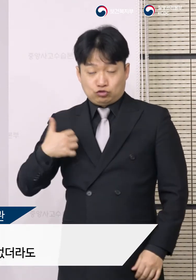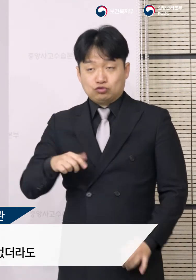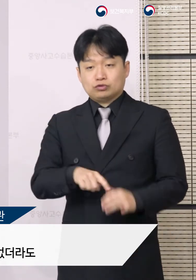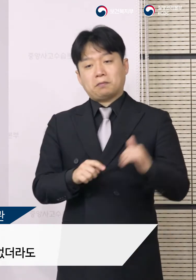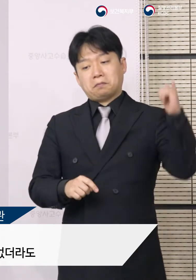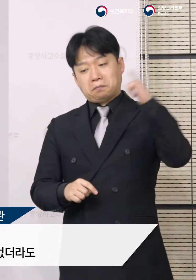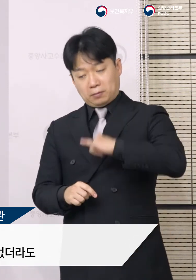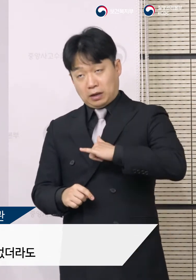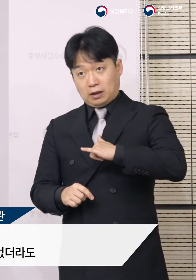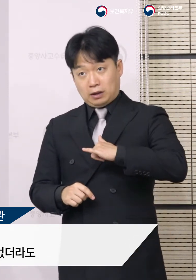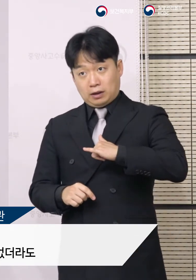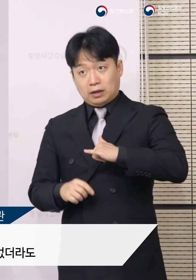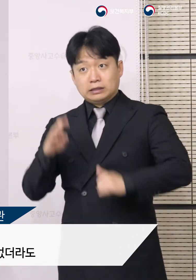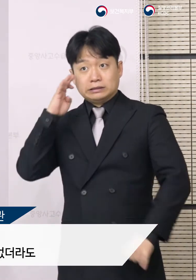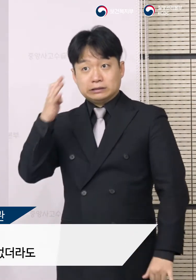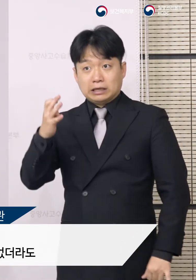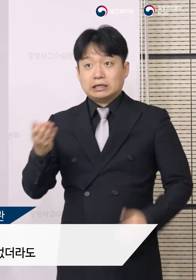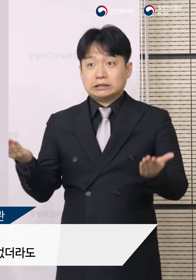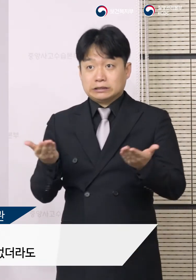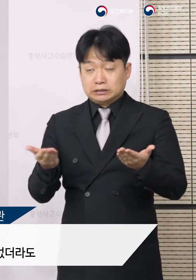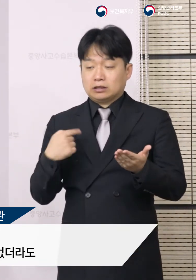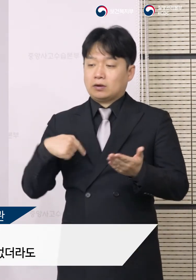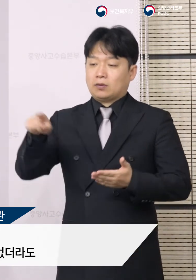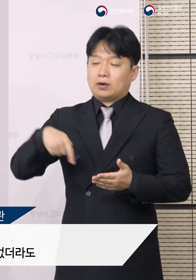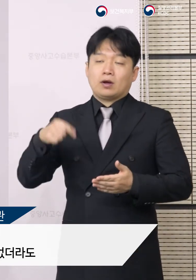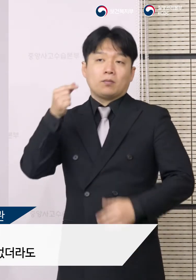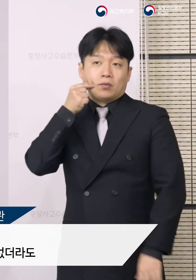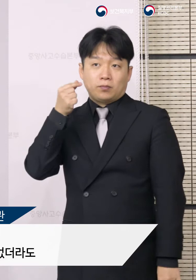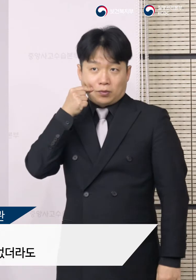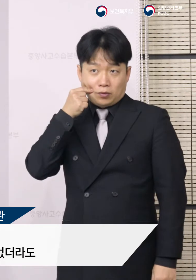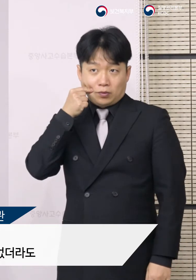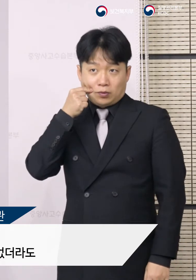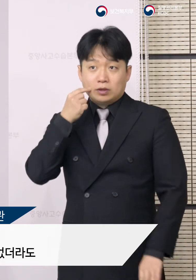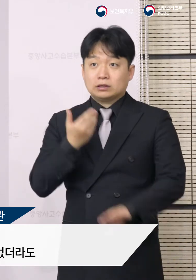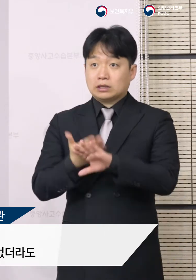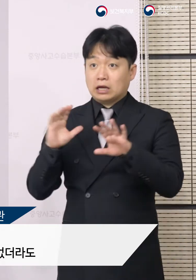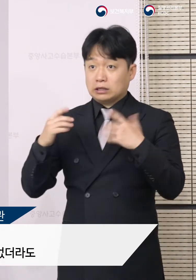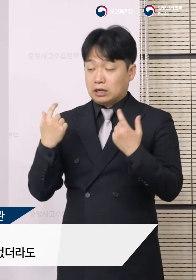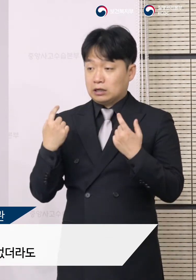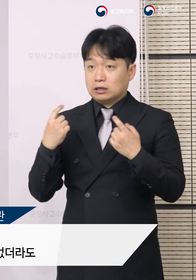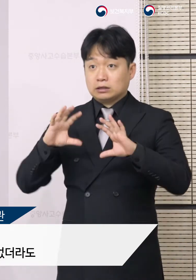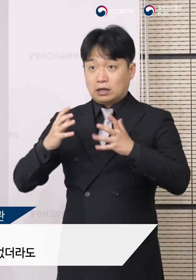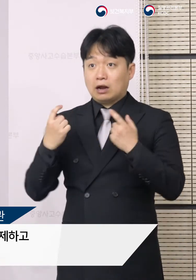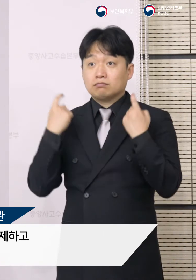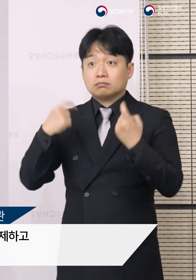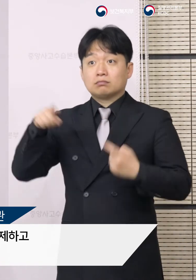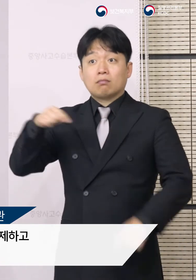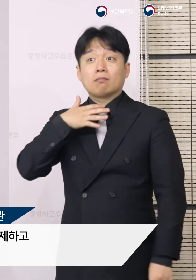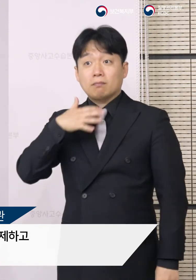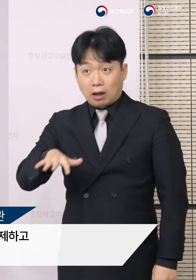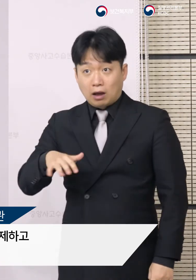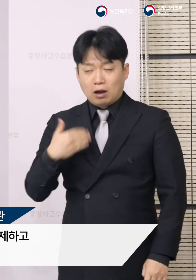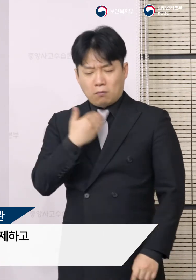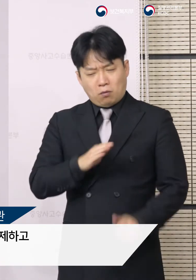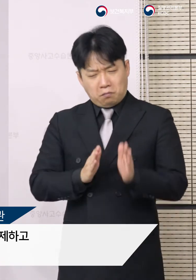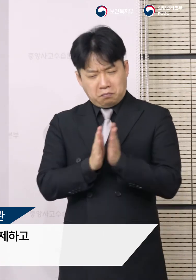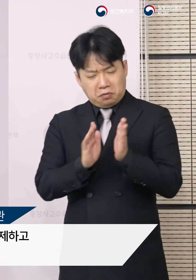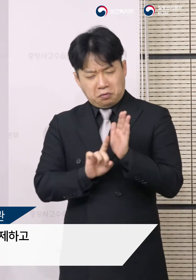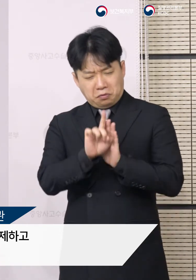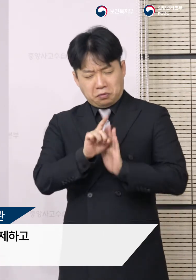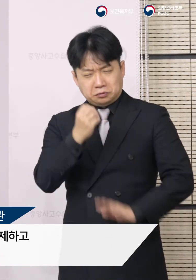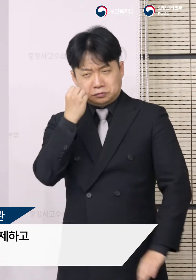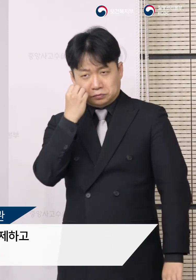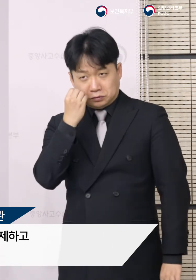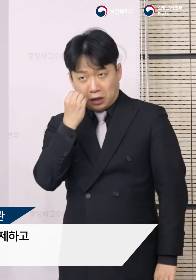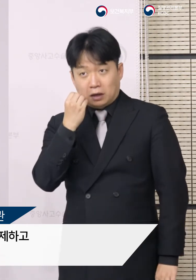14일간 출근을 하지 못하게 하고 해외여행 이력이 없더라도 발열 등의 의심 증상이